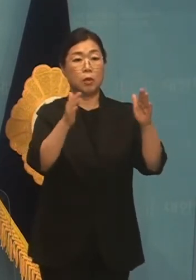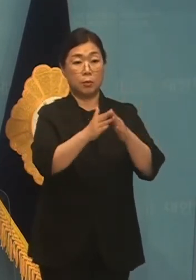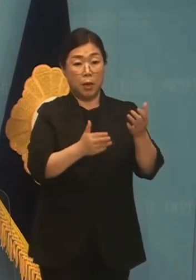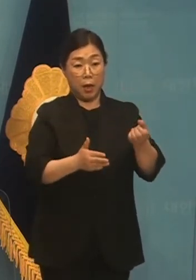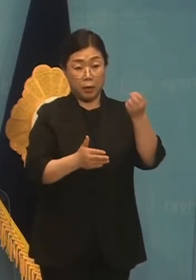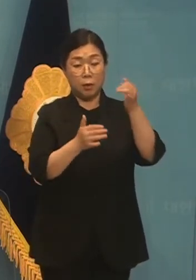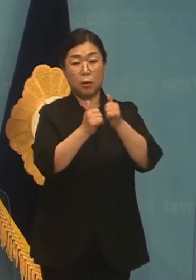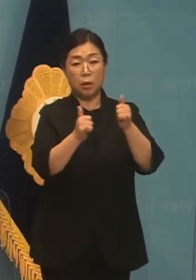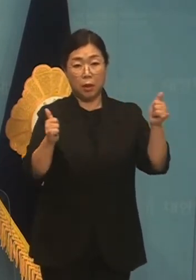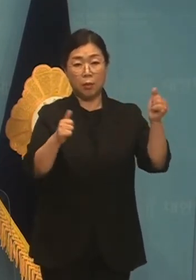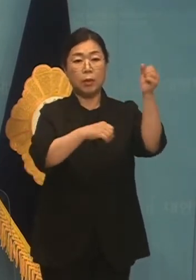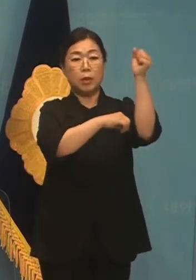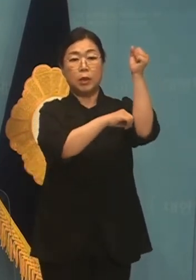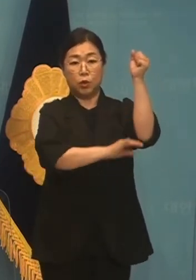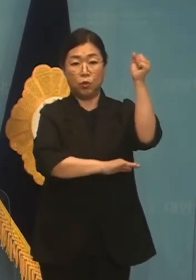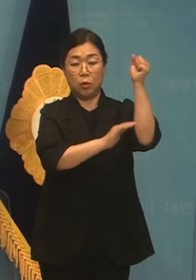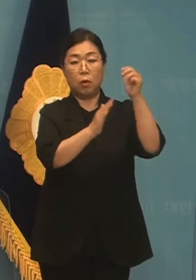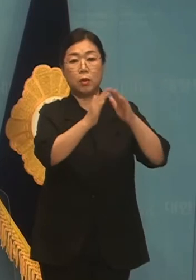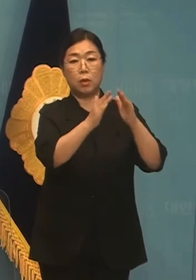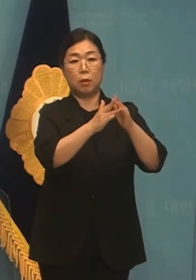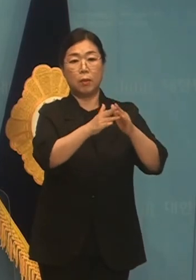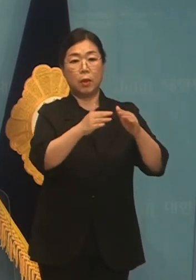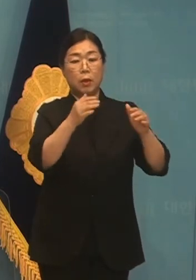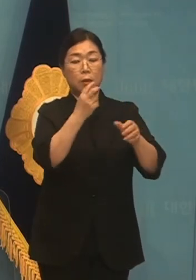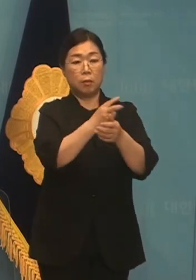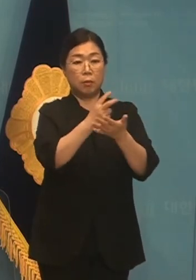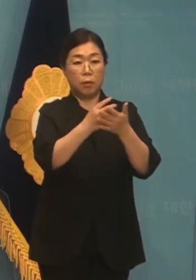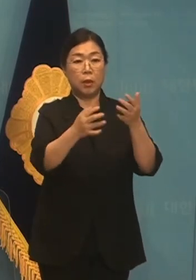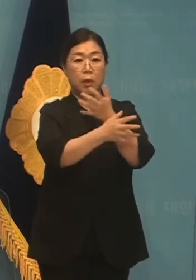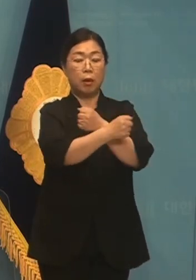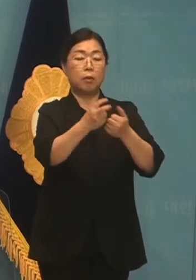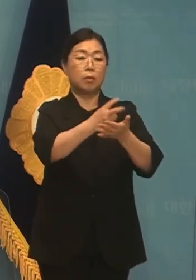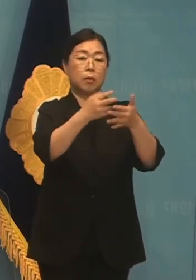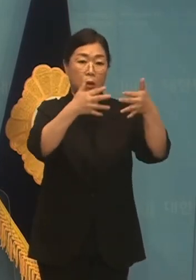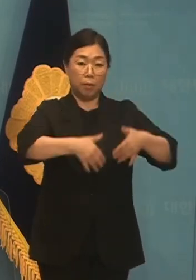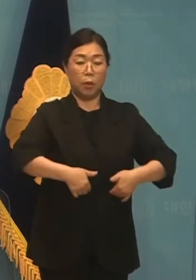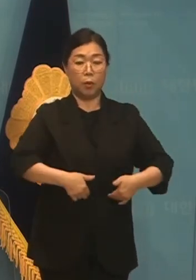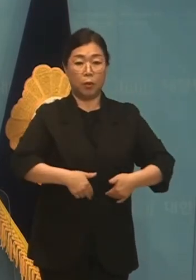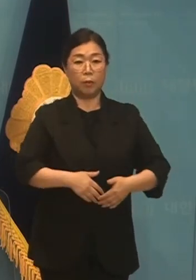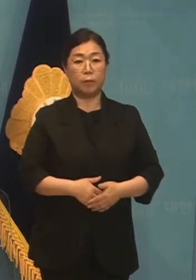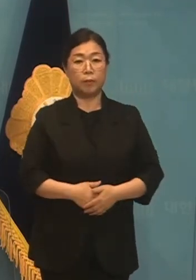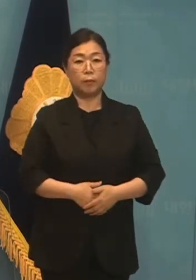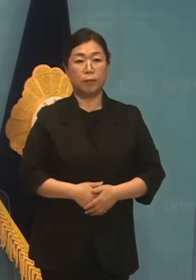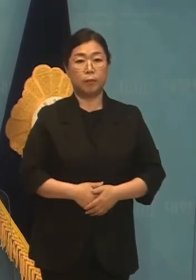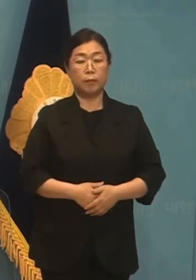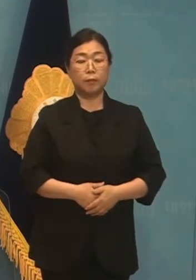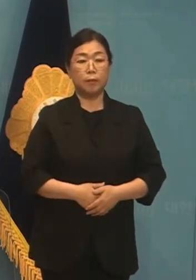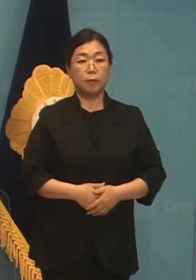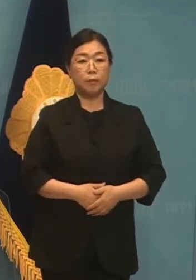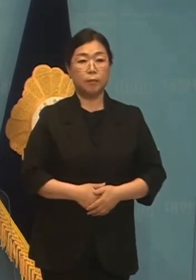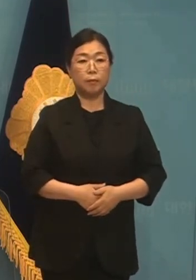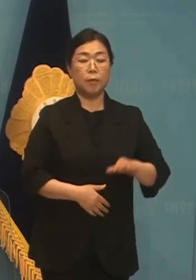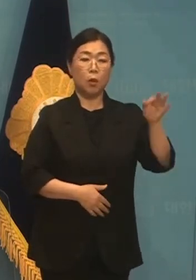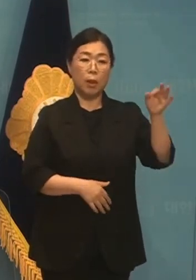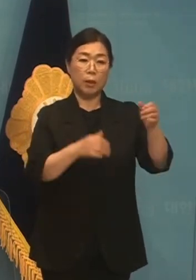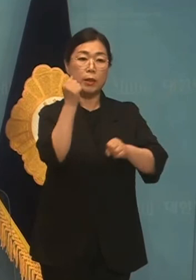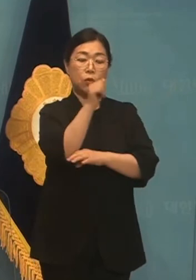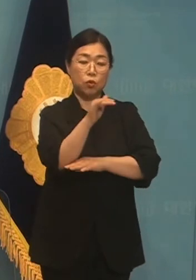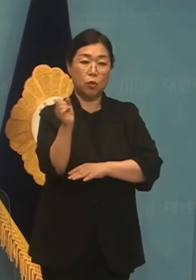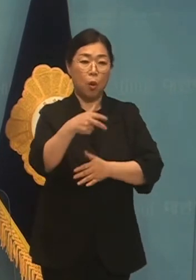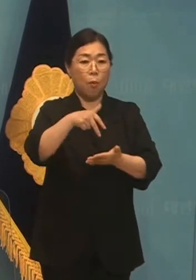임대차 계약에 적용해야 합니다. 경기 연구원에 따르면 금액 기준